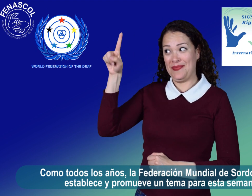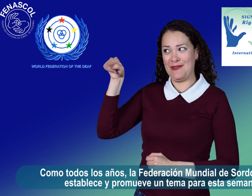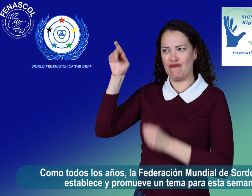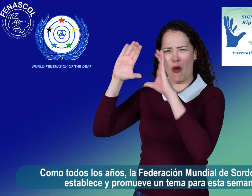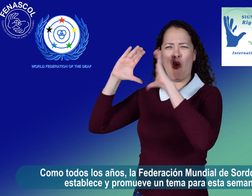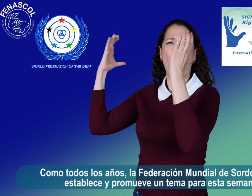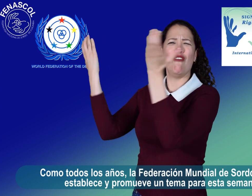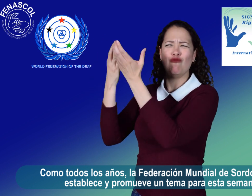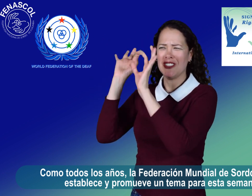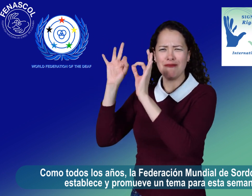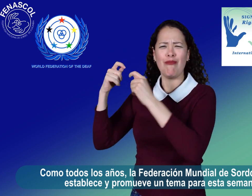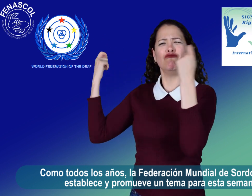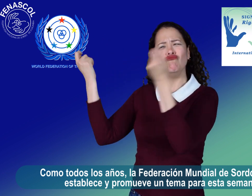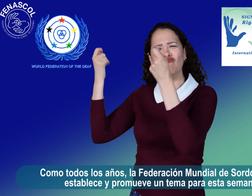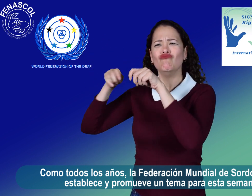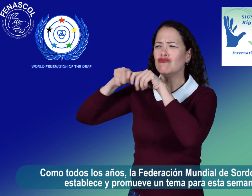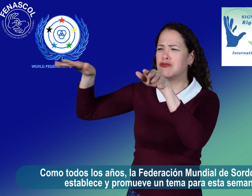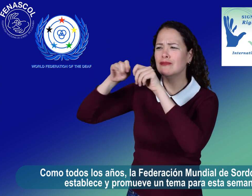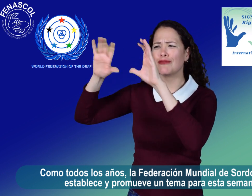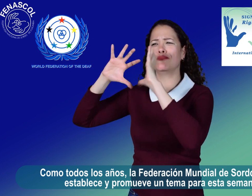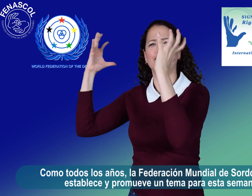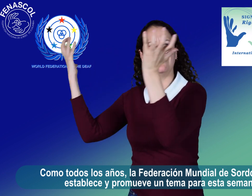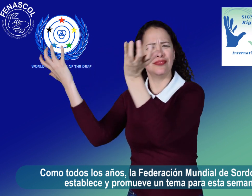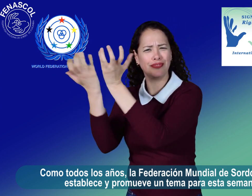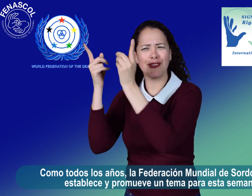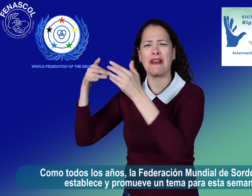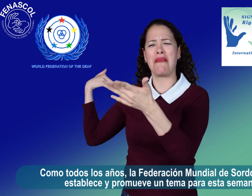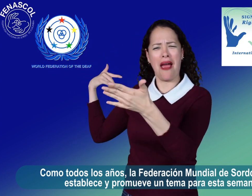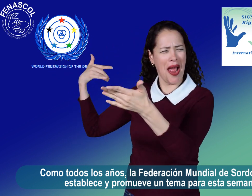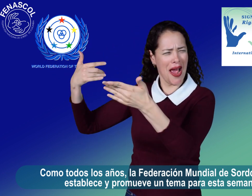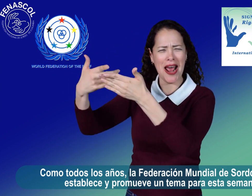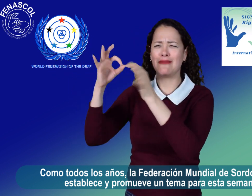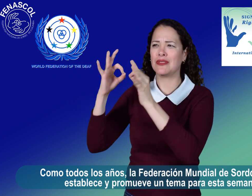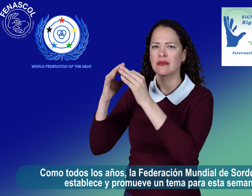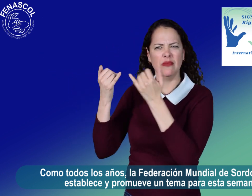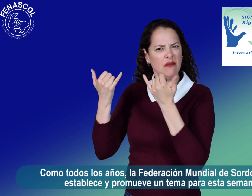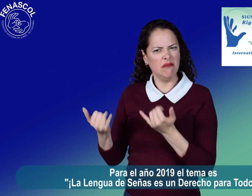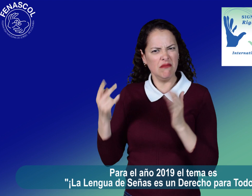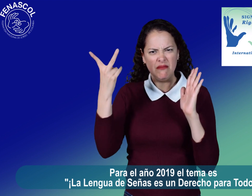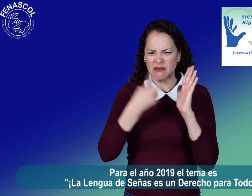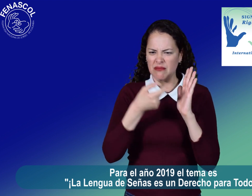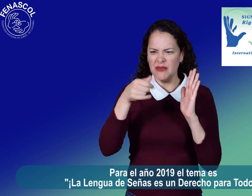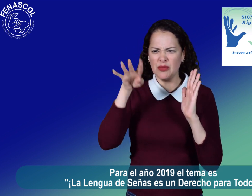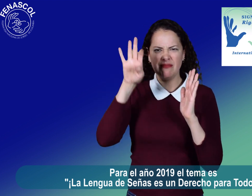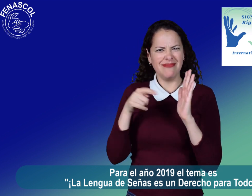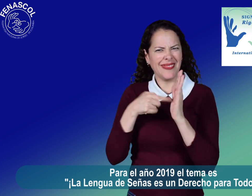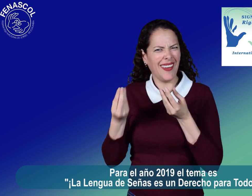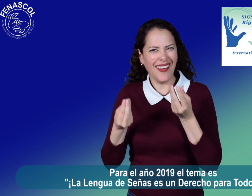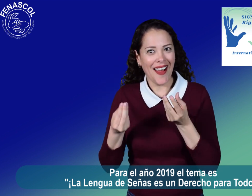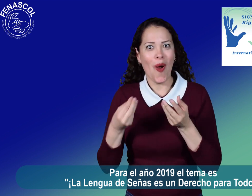la Federación Mundial de Sordos, FMS, establece y promueve un tema para esta semana. Para el año 2019, el tema